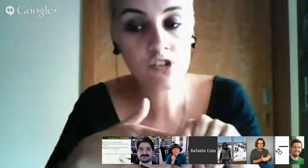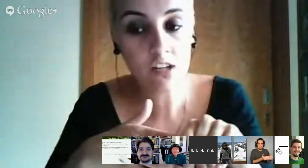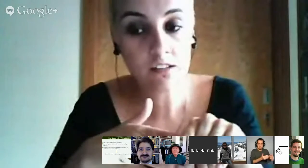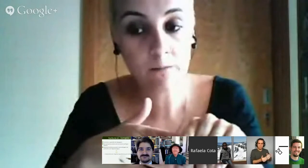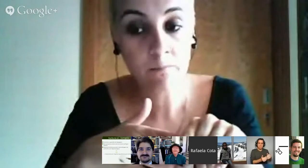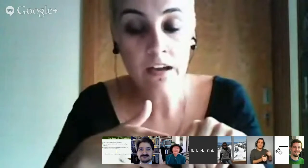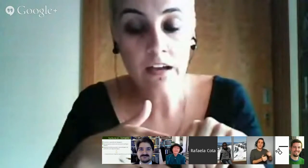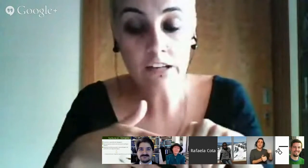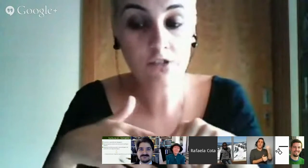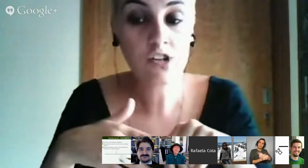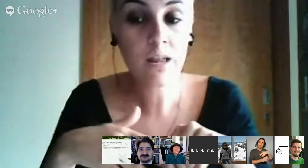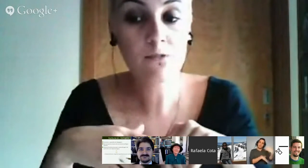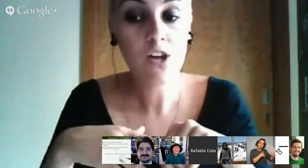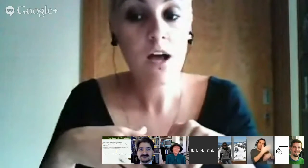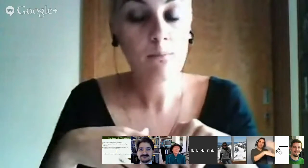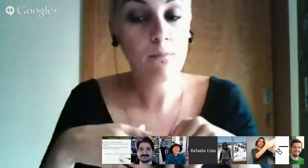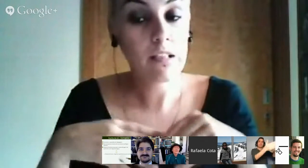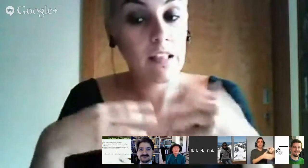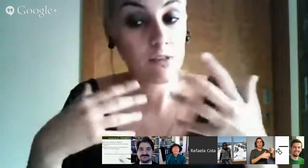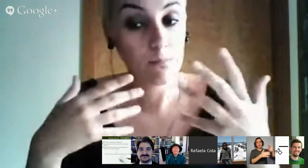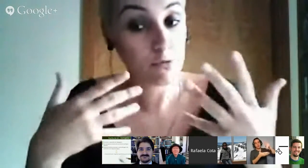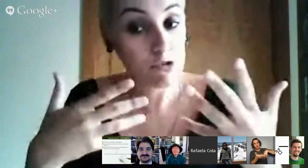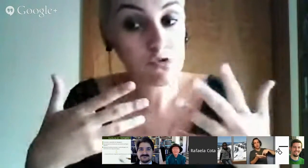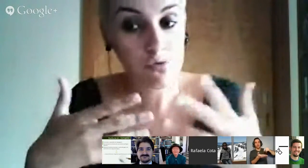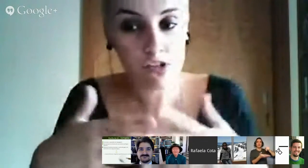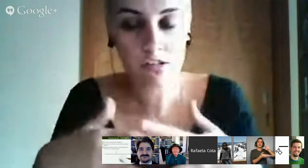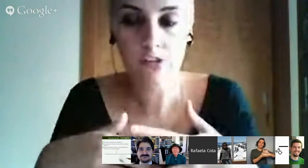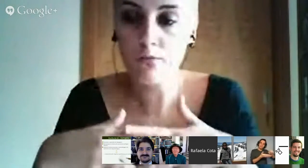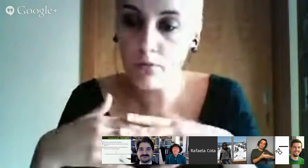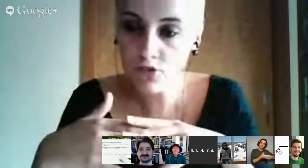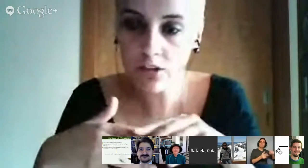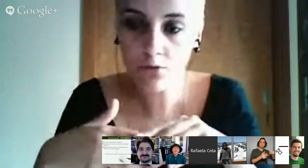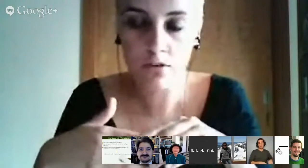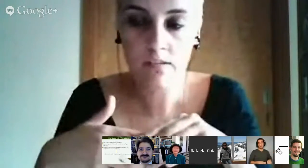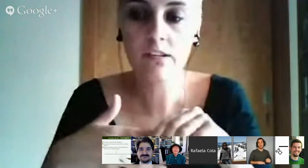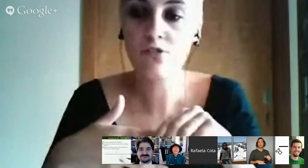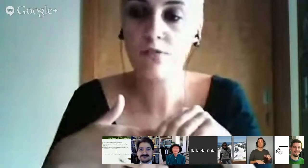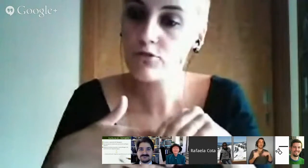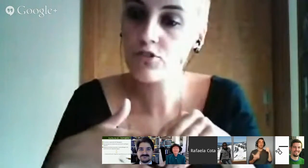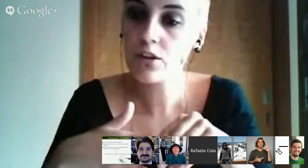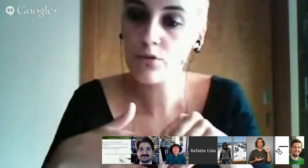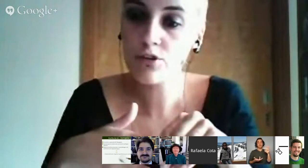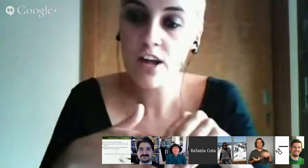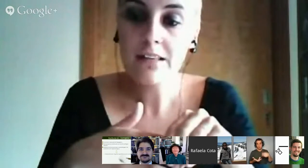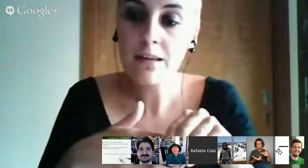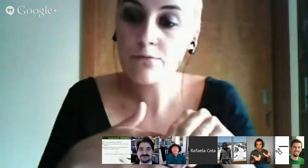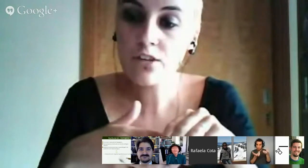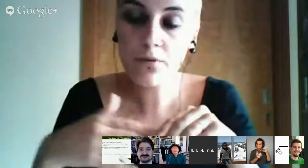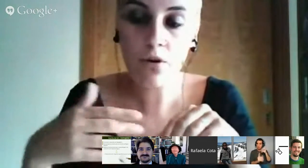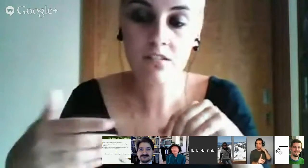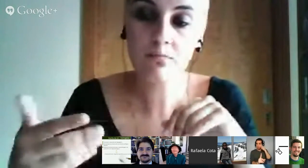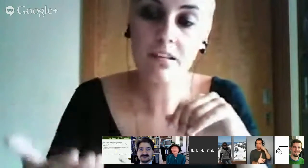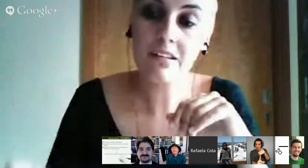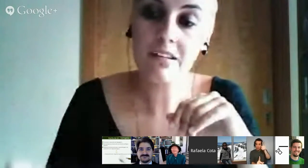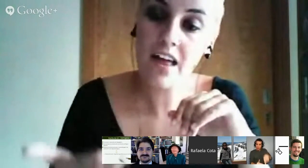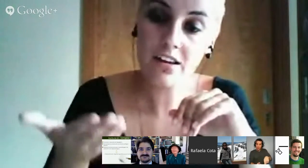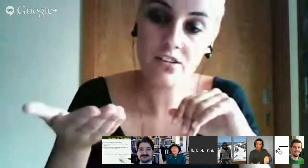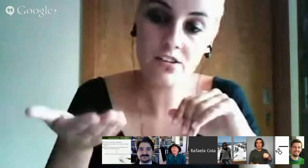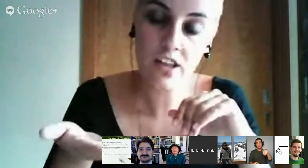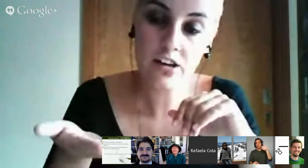e de escrita. E se nós queremos pessoas surdas que sejam bons leitores e que sejam bons escritores, temos que, precocemente, lhes